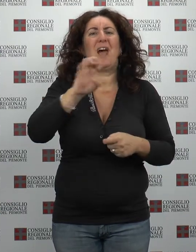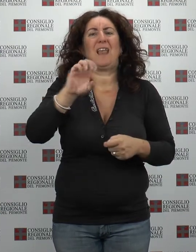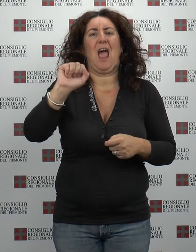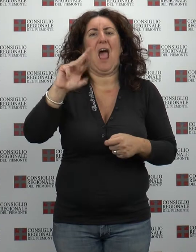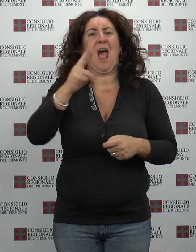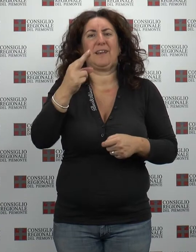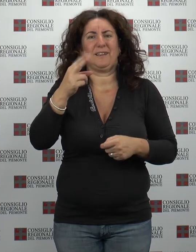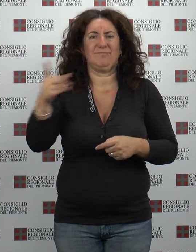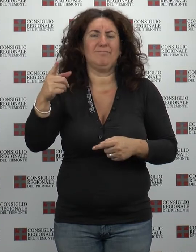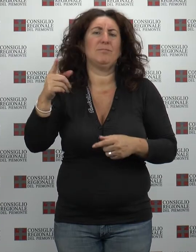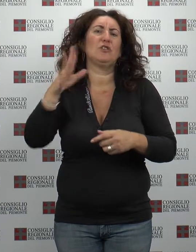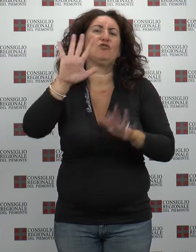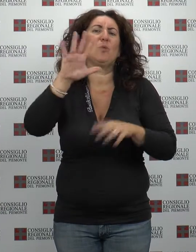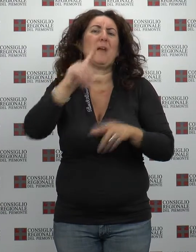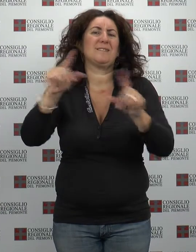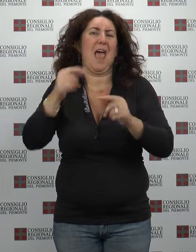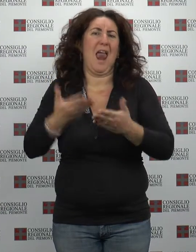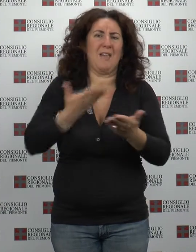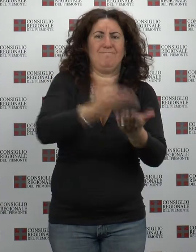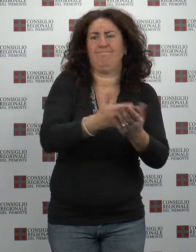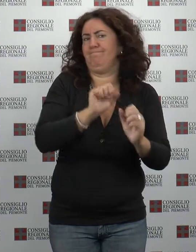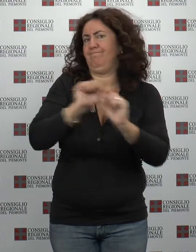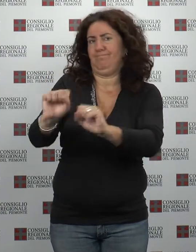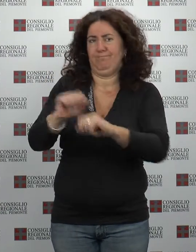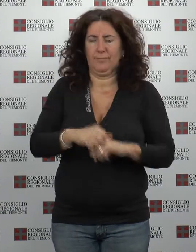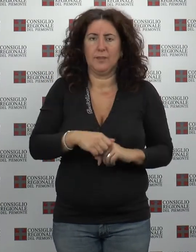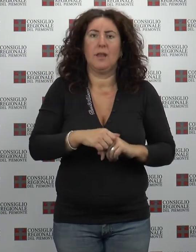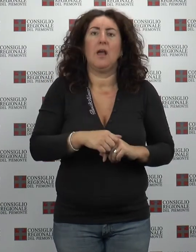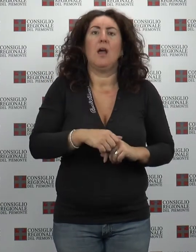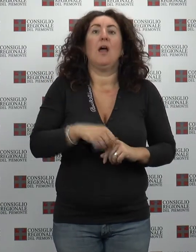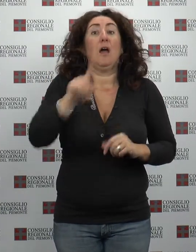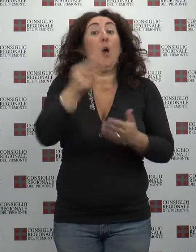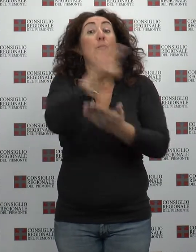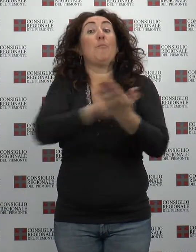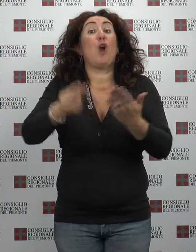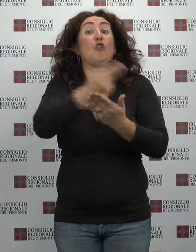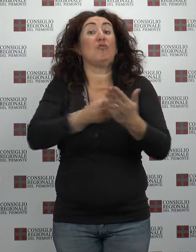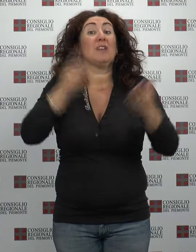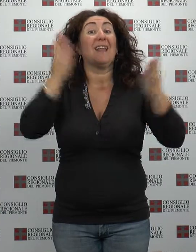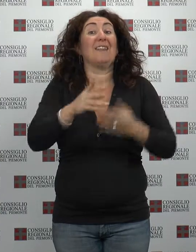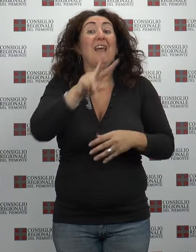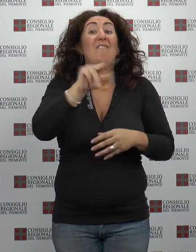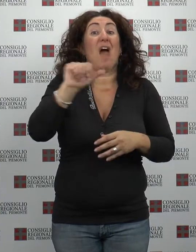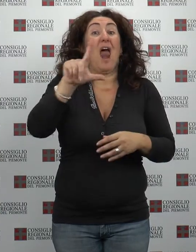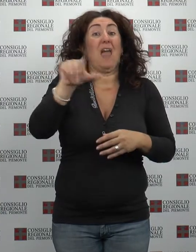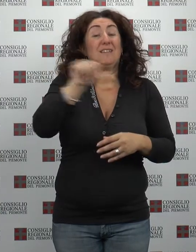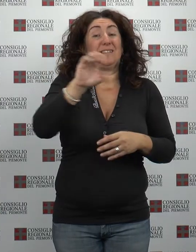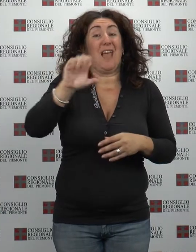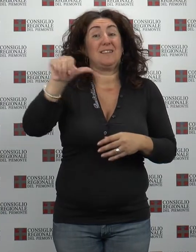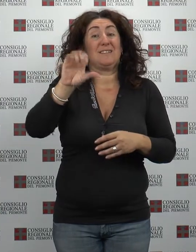apertura di seduta pomeridiana il Consiglio ha espresso contrarietà al progetto della diga in Val Sessera e ha approvato tre documenti di indirizzo,